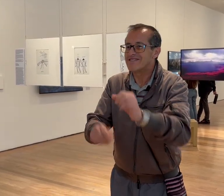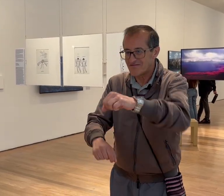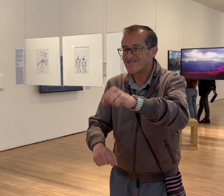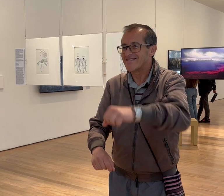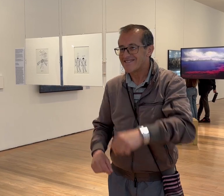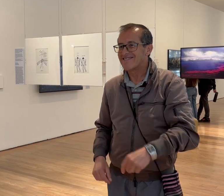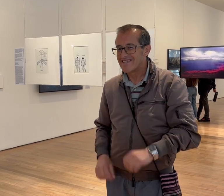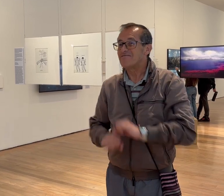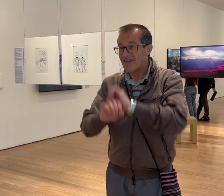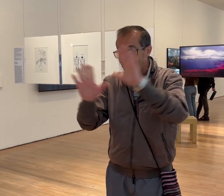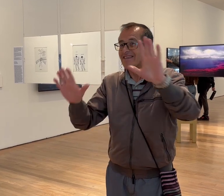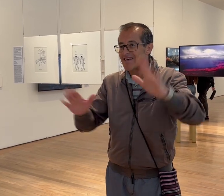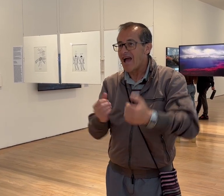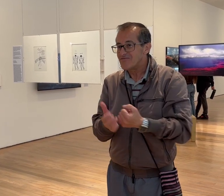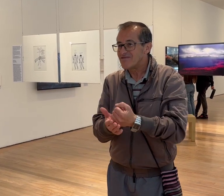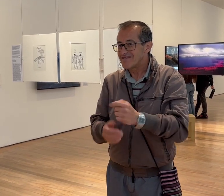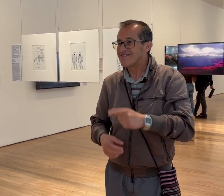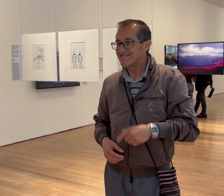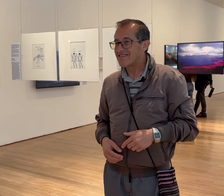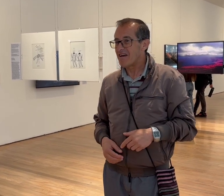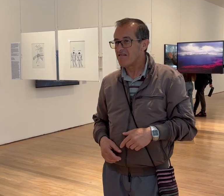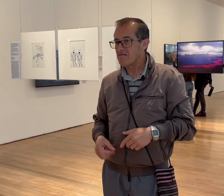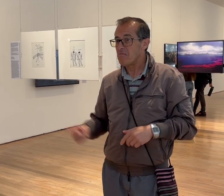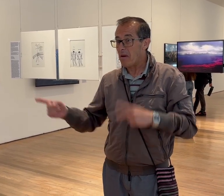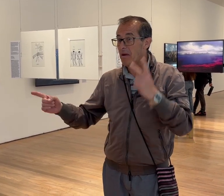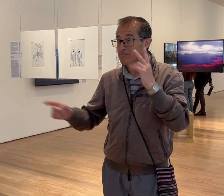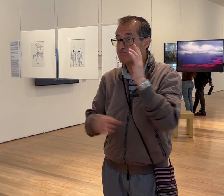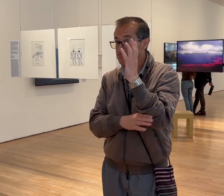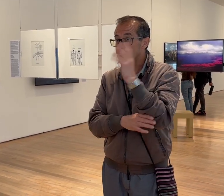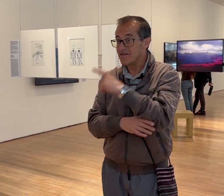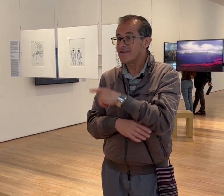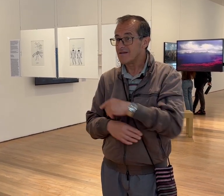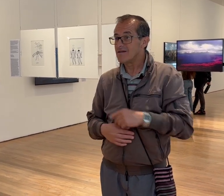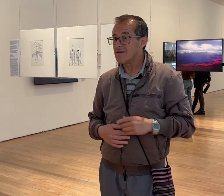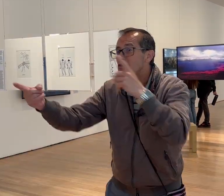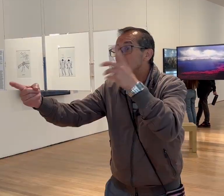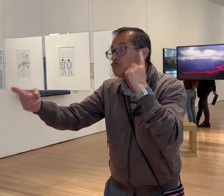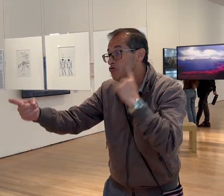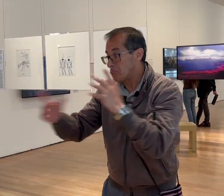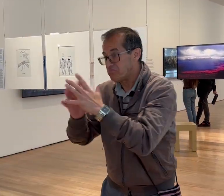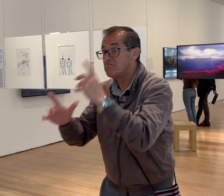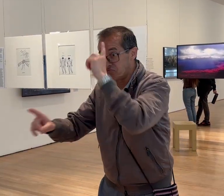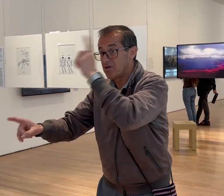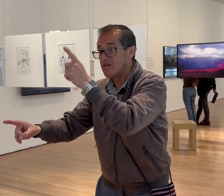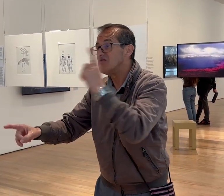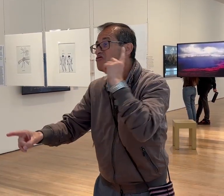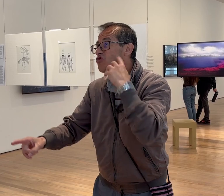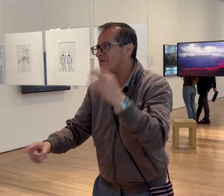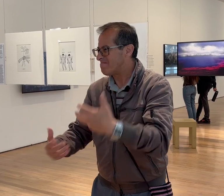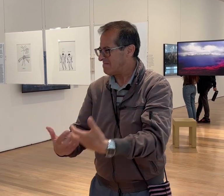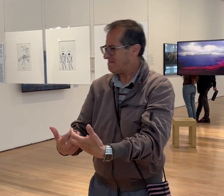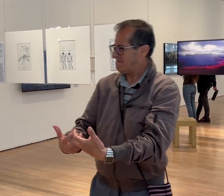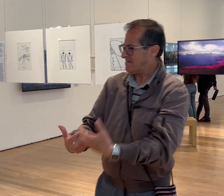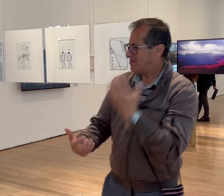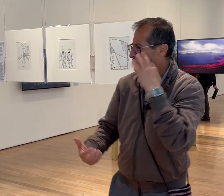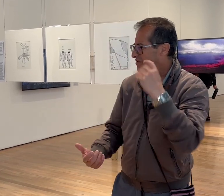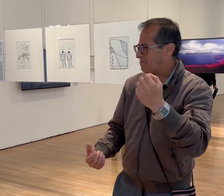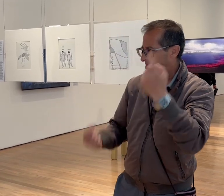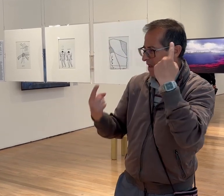explicado todo en lengua de señas, si, y ha sido muy claro Él en lengua de señas nos ha narrado y está con